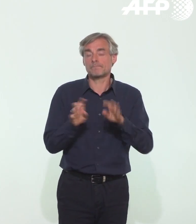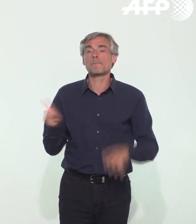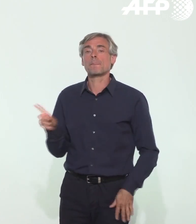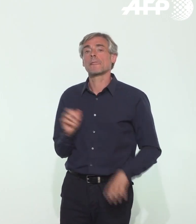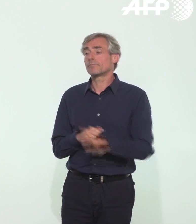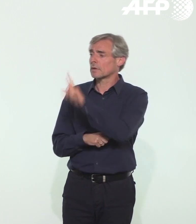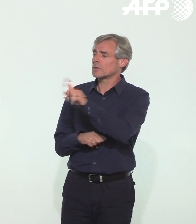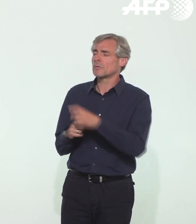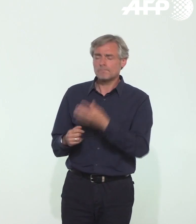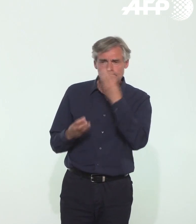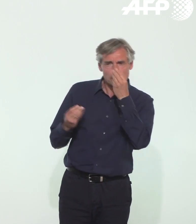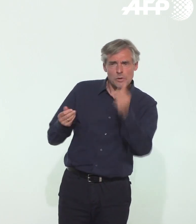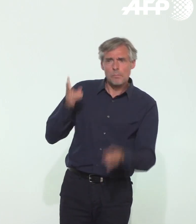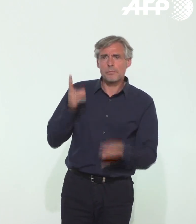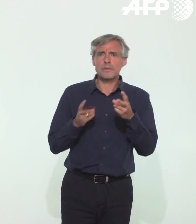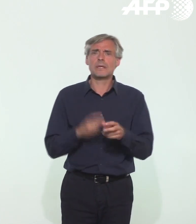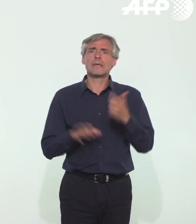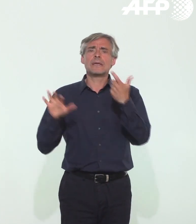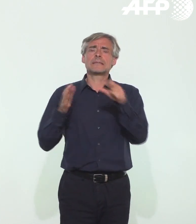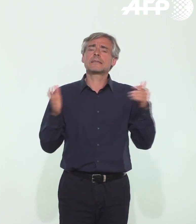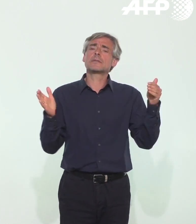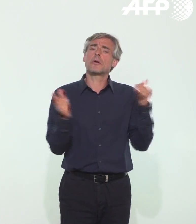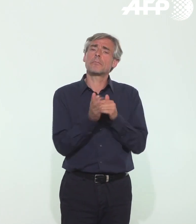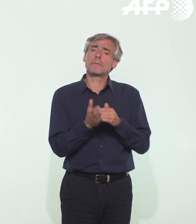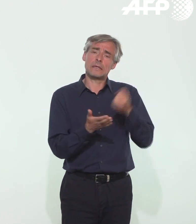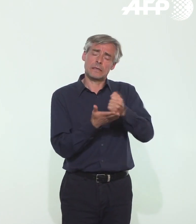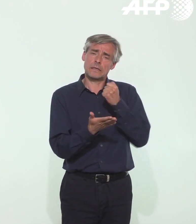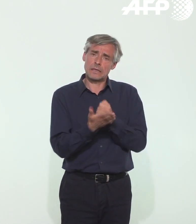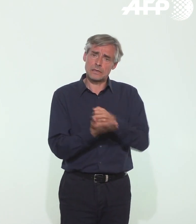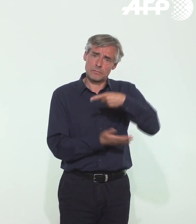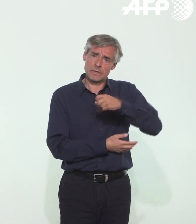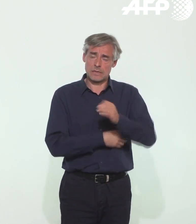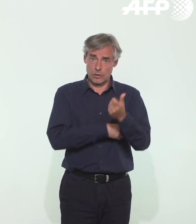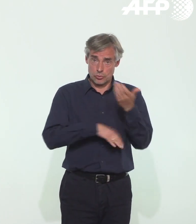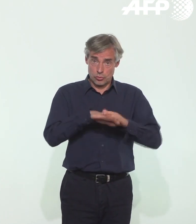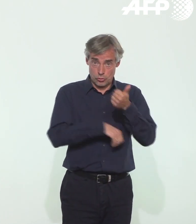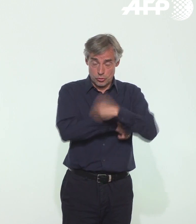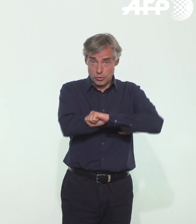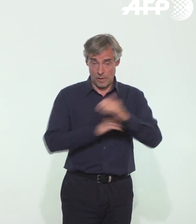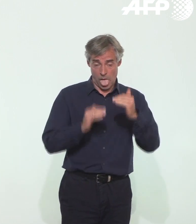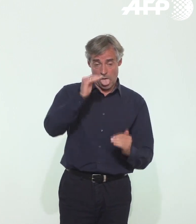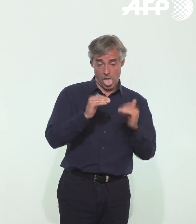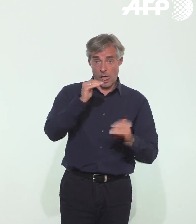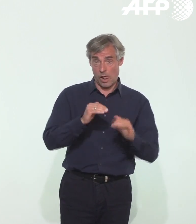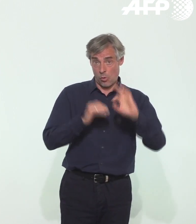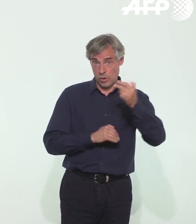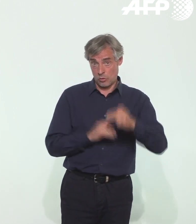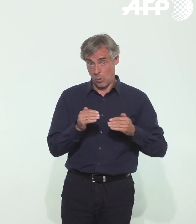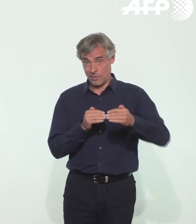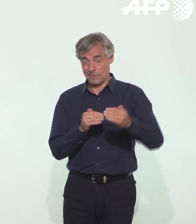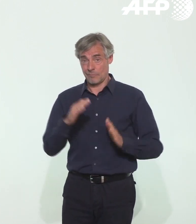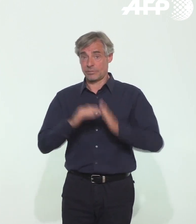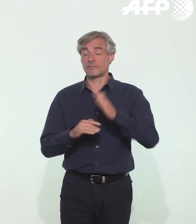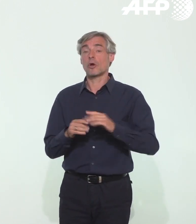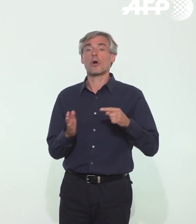nouvelle. Il semble que le nombre de 700 000 tests PCR n'ait pas été atteint par semaine. Quand le sera-t-il ? Alors le vrai objectif, c